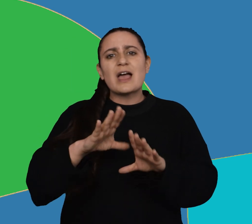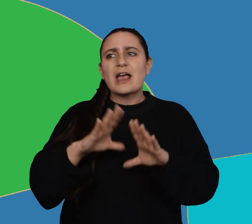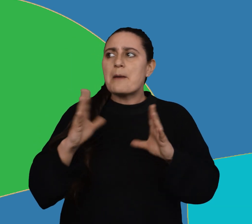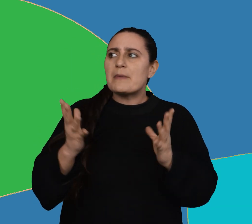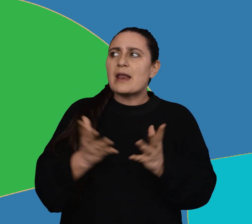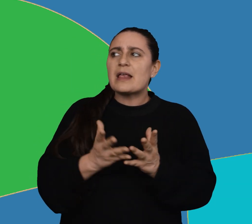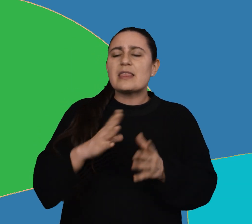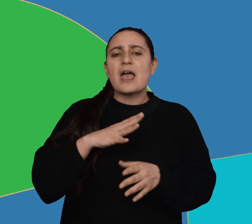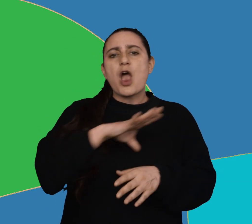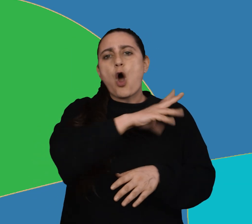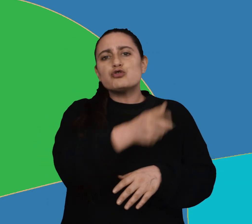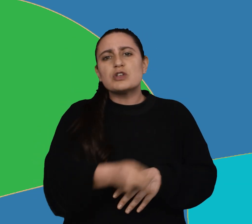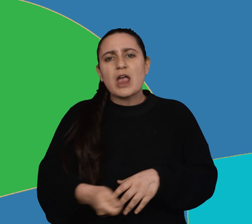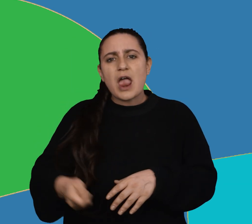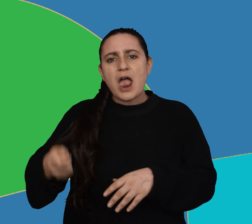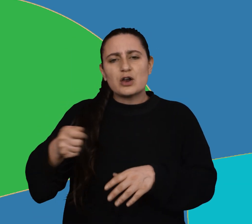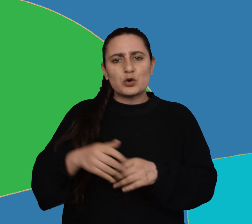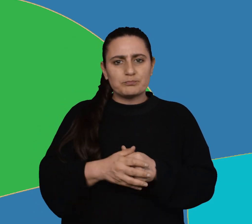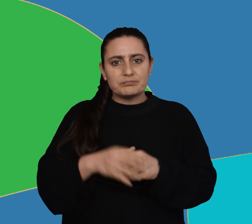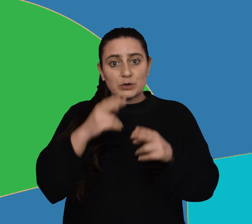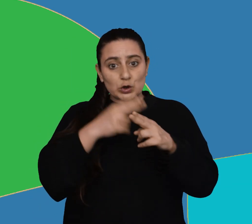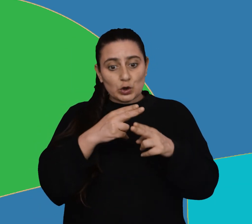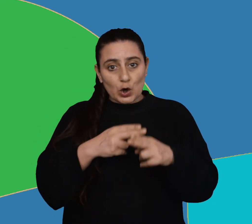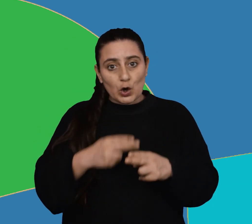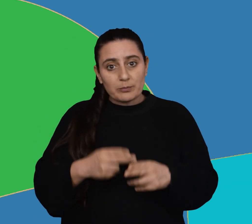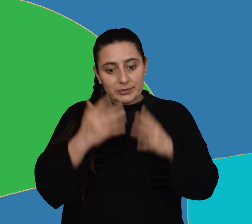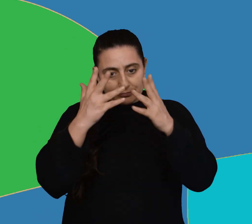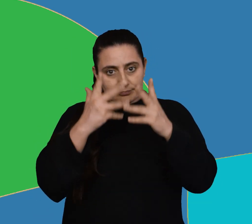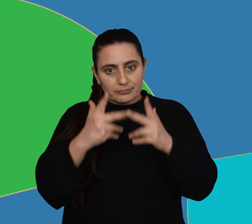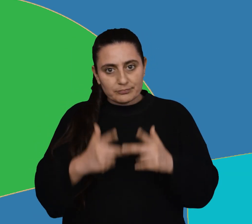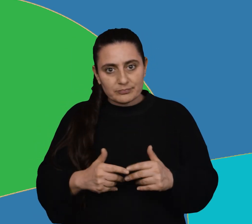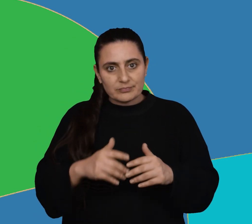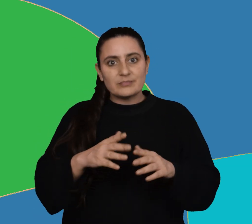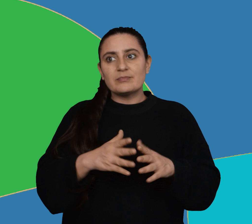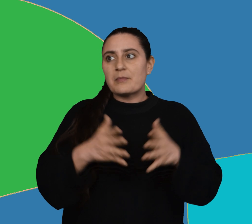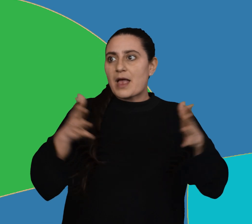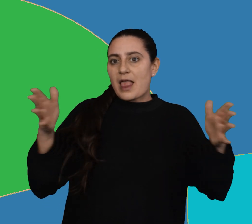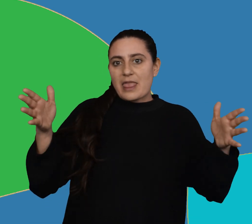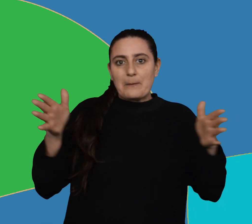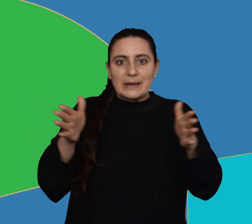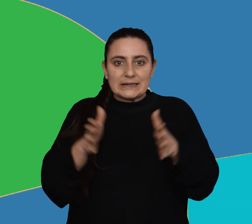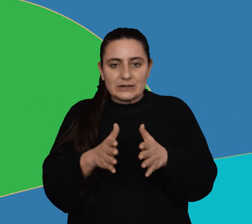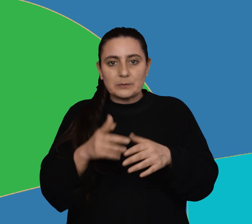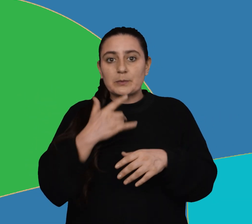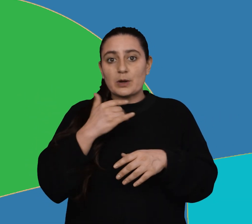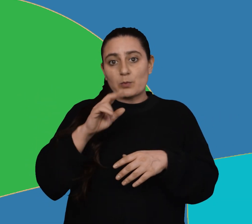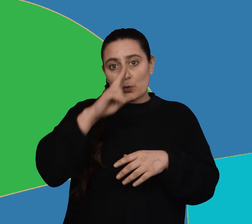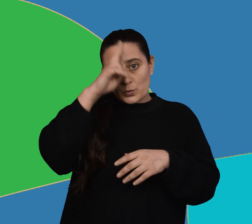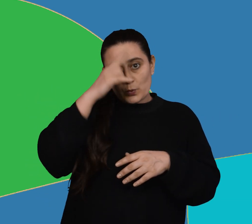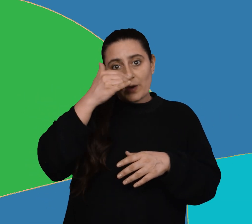por los océanos? Nombra los ordenados según su extensión. Uruguay tiene base